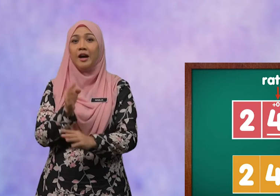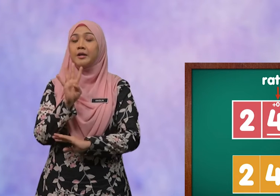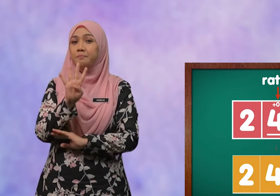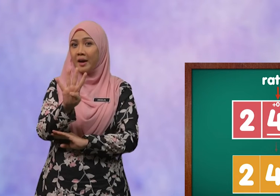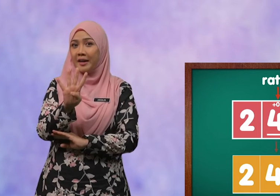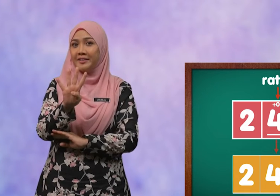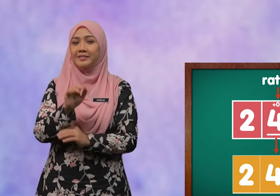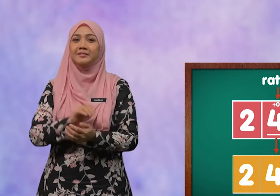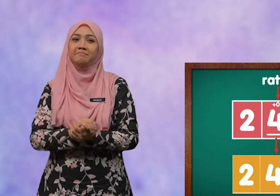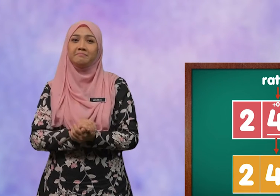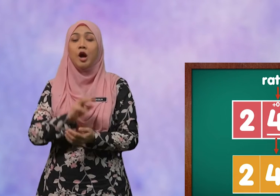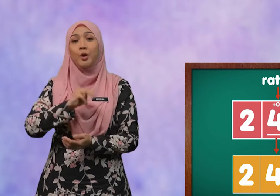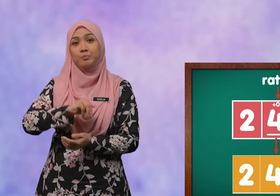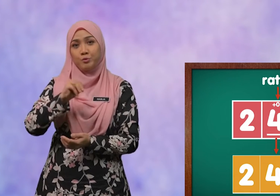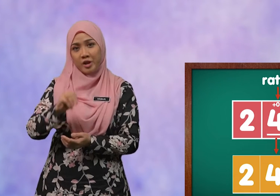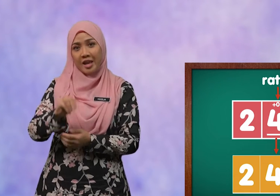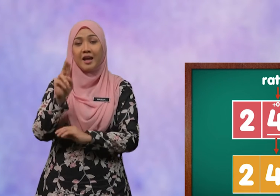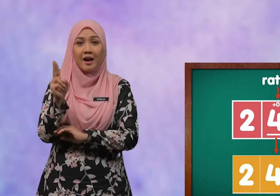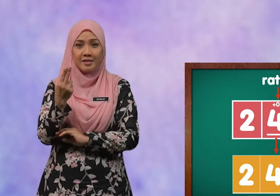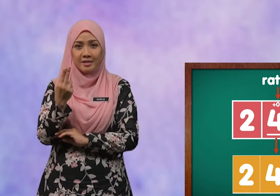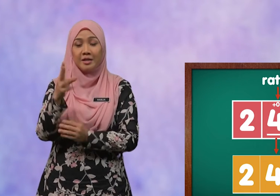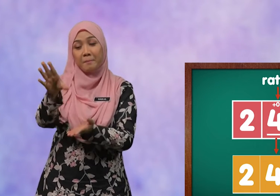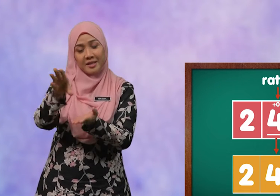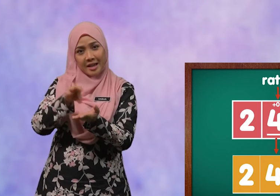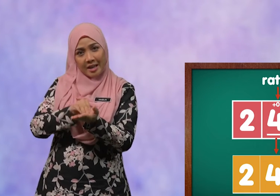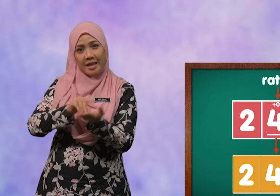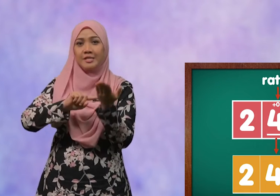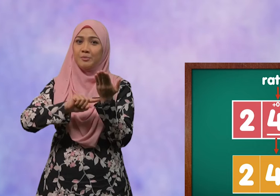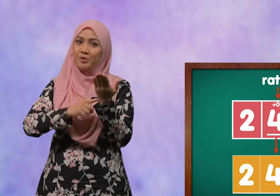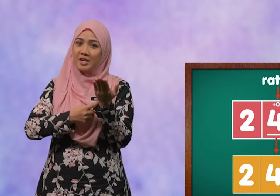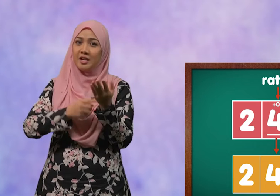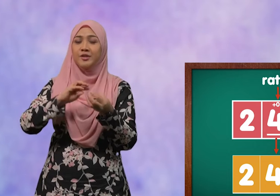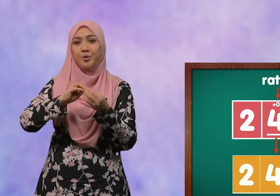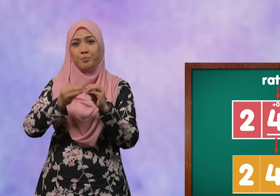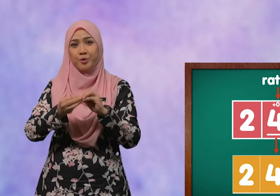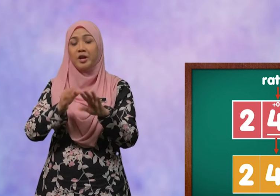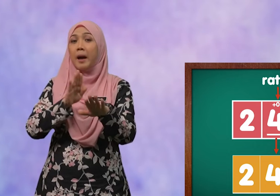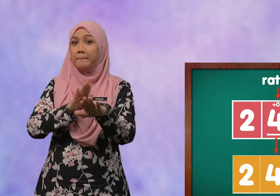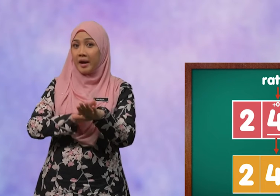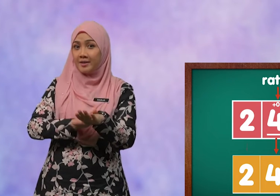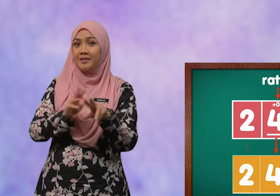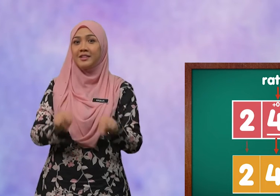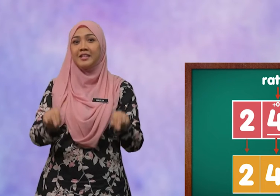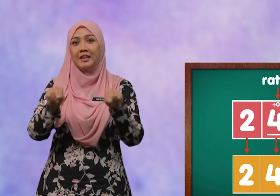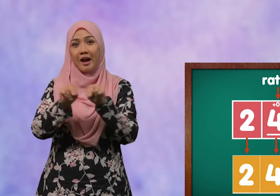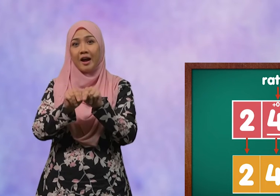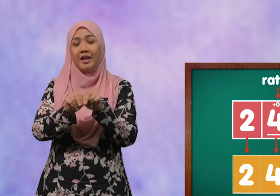empat. Murid hanya menyalin semula nombor pada nilai